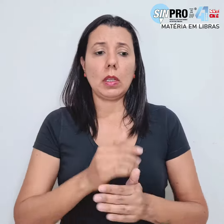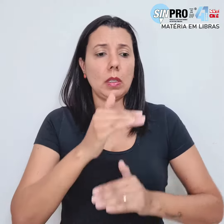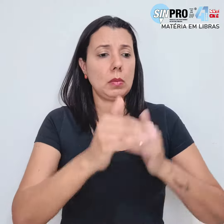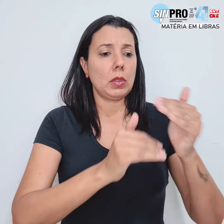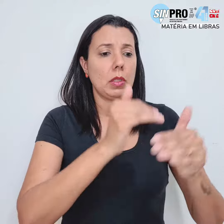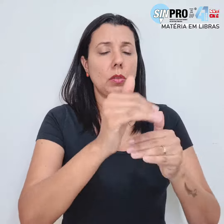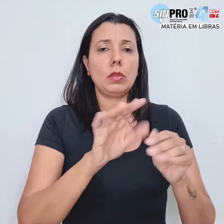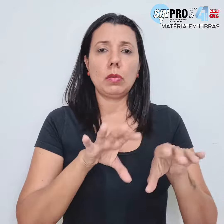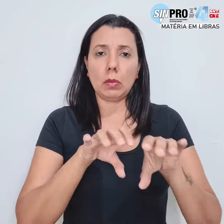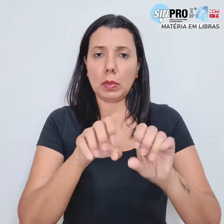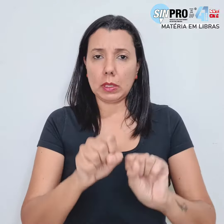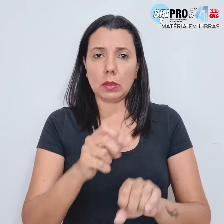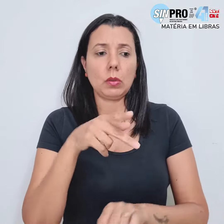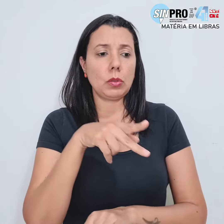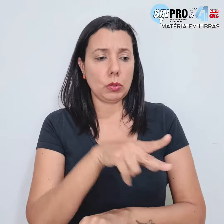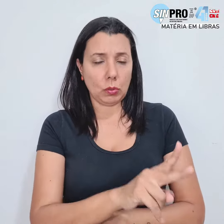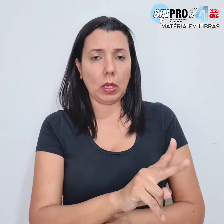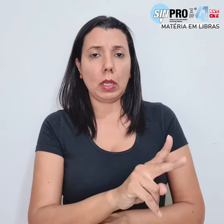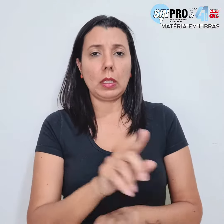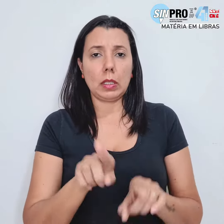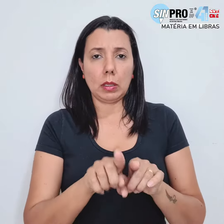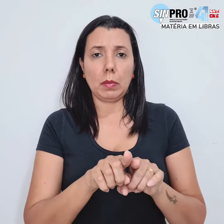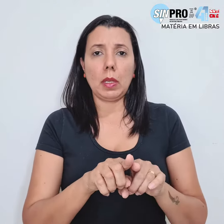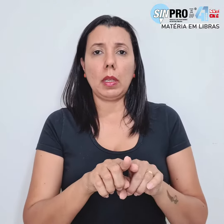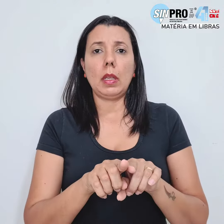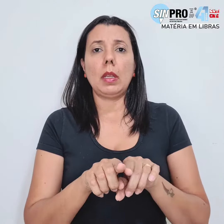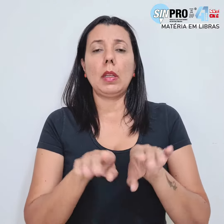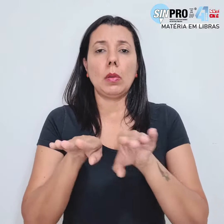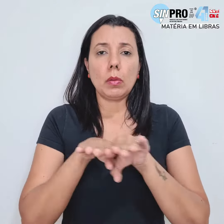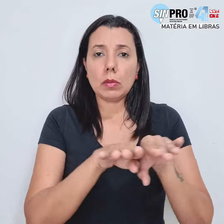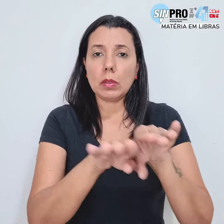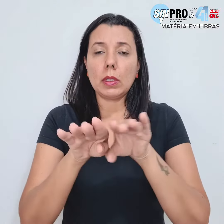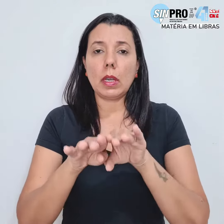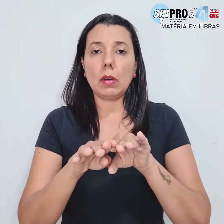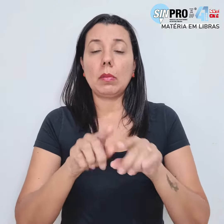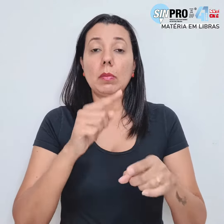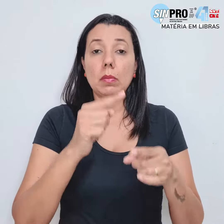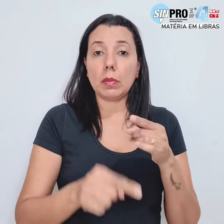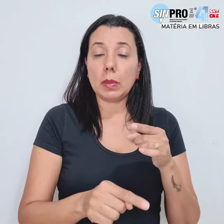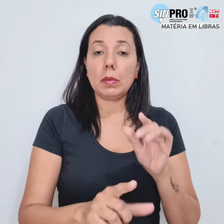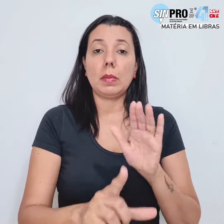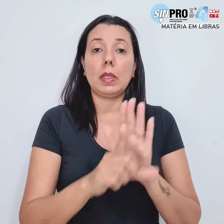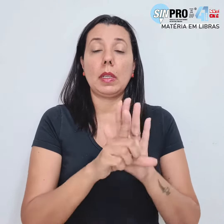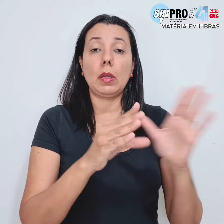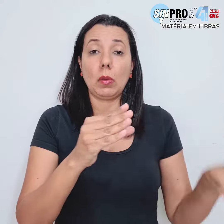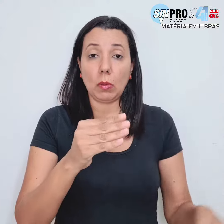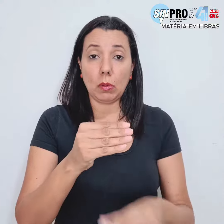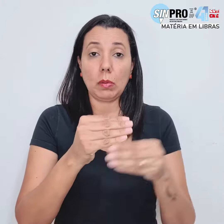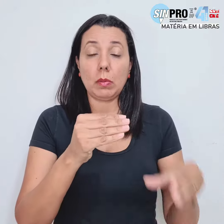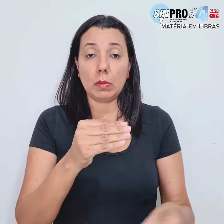progressões por formação continuada e horizontal não estão vedadas pela Lei Complementar